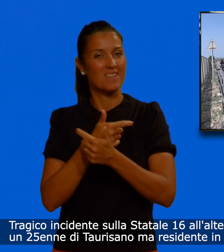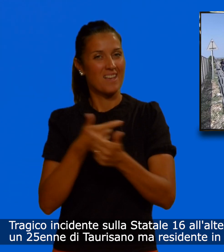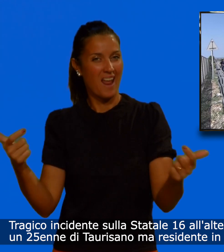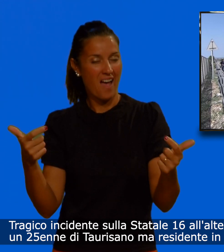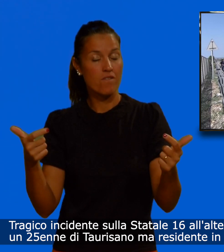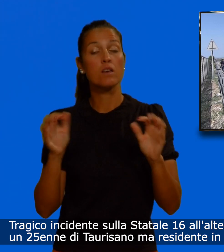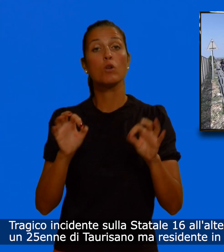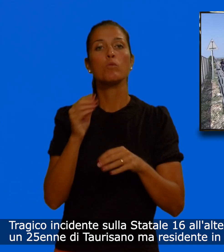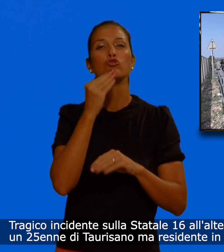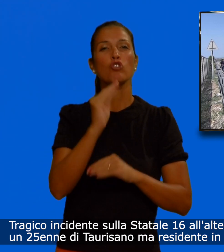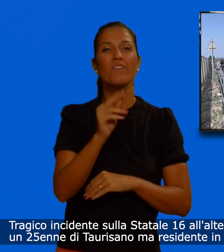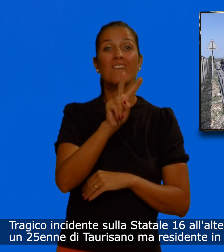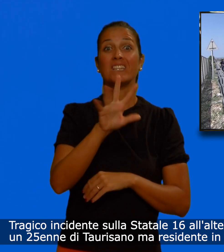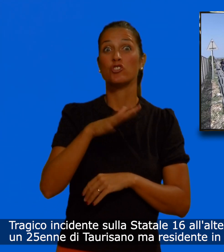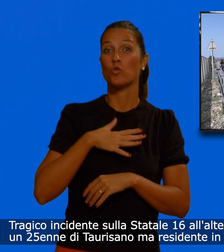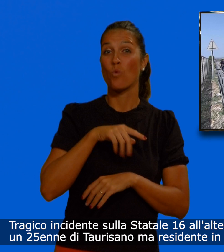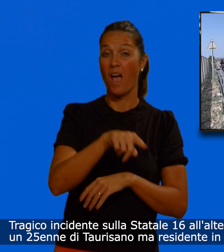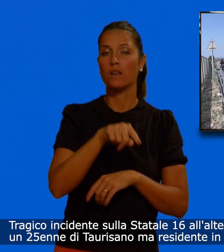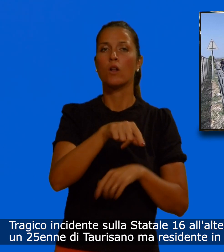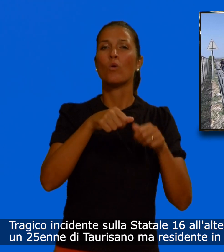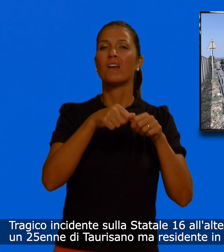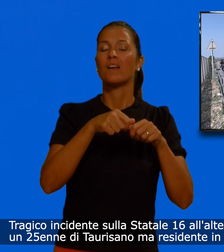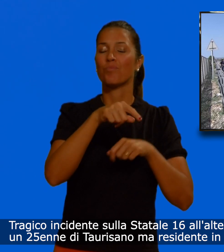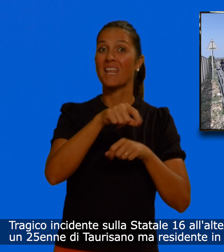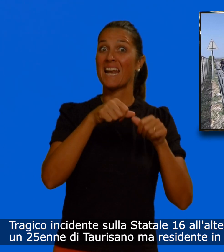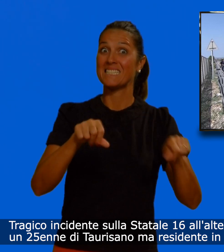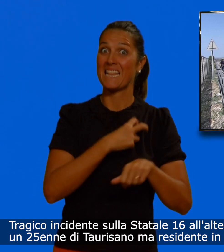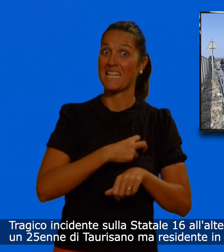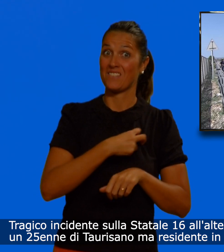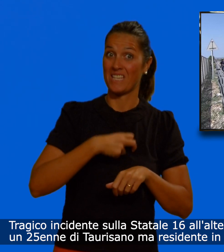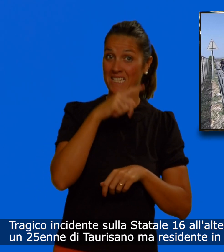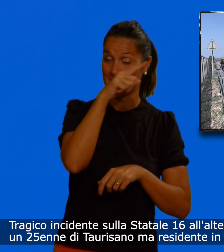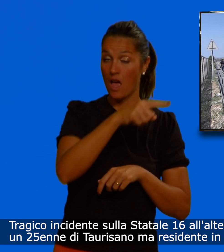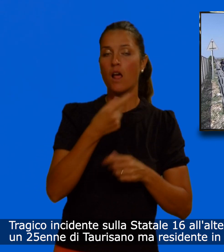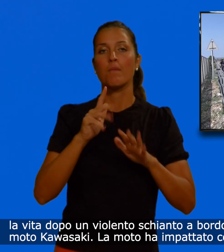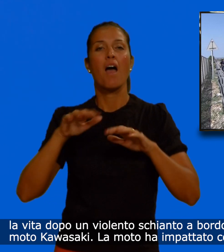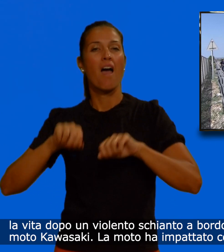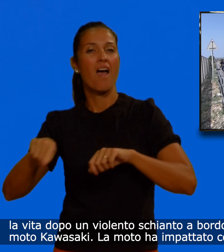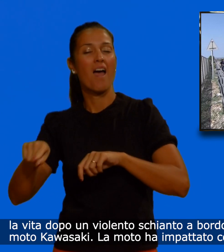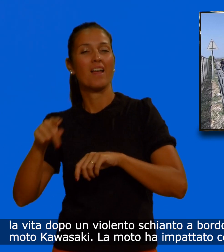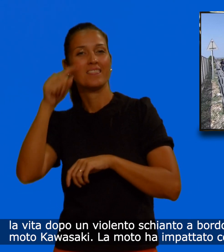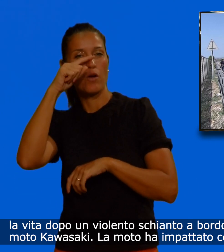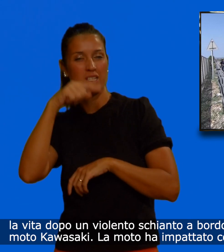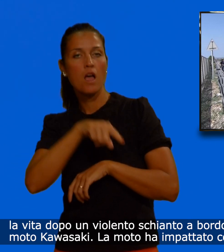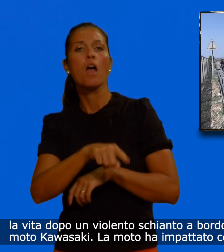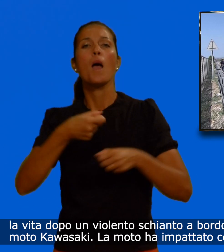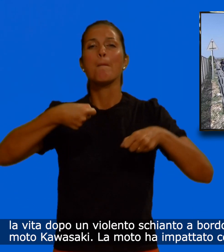Un 25enne di Taurisano, ma residente in Svizzera, ha perso la vita dopo un violento schianto a bordo della sua